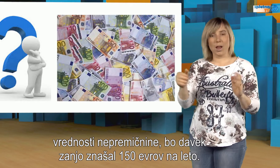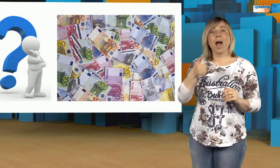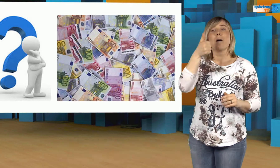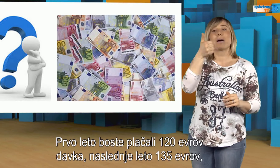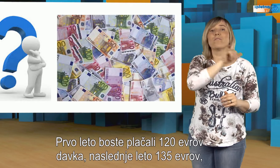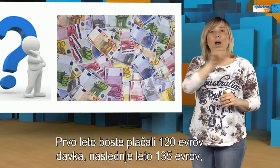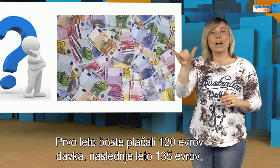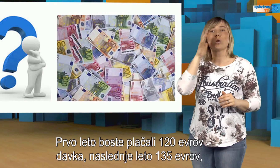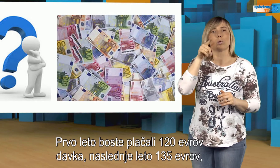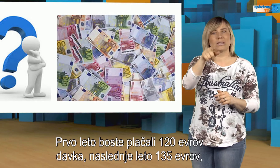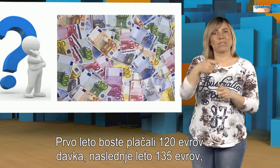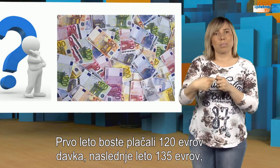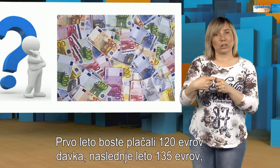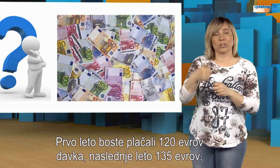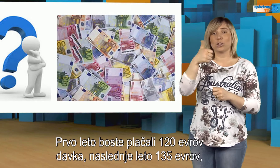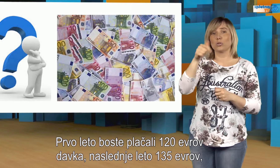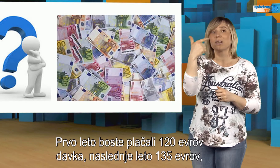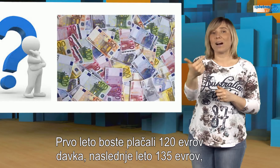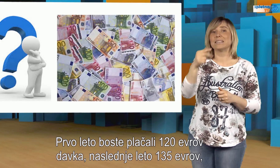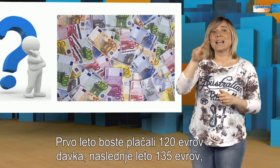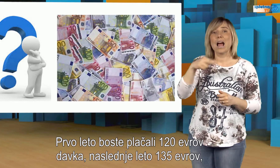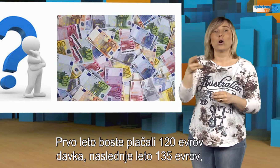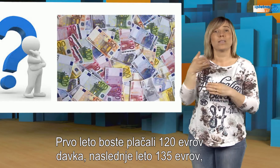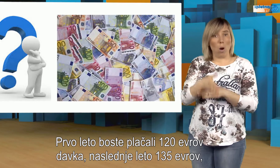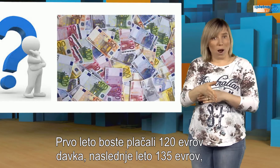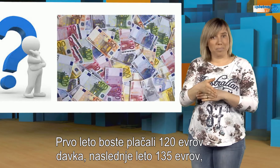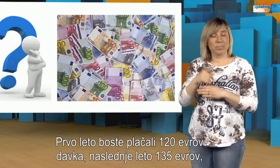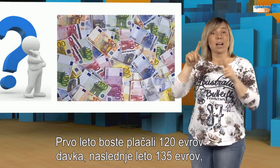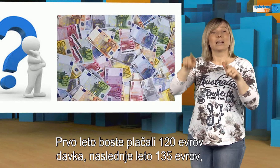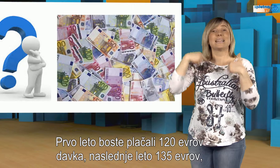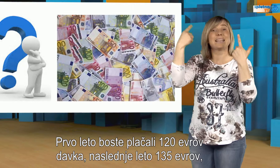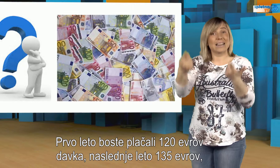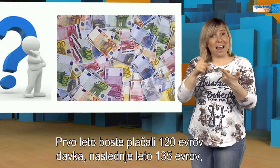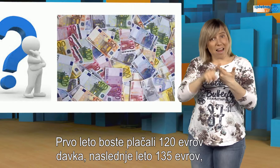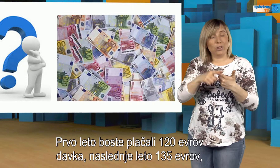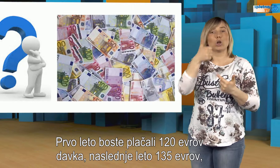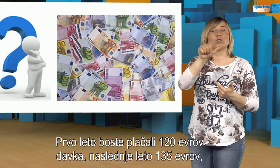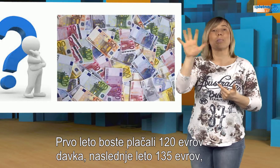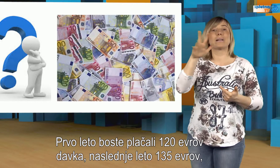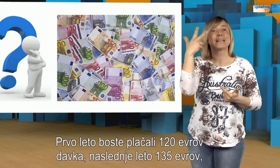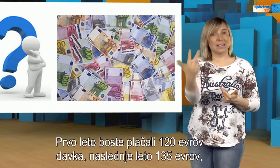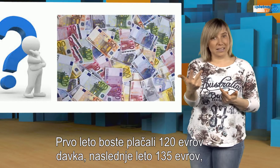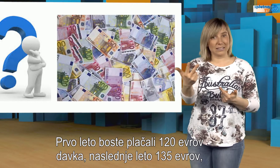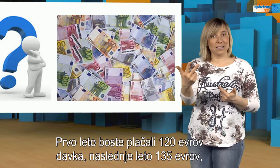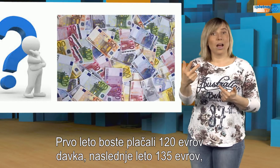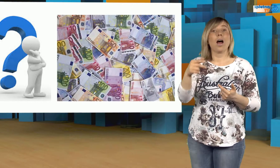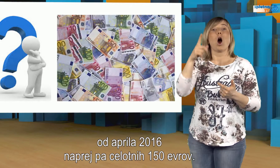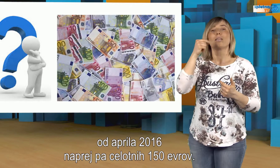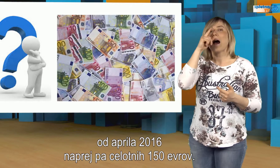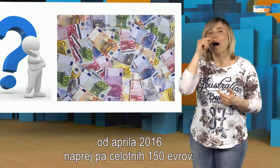Prvo leto boste plačali 120 evrov davka, naslednje leto 135 evrov, od aprila 2016 naprej